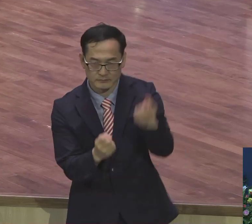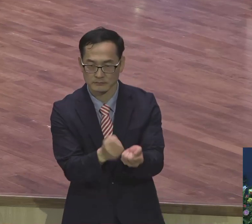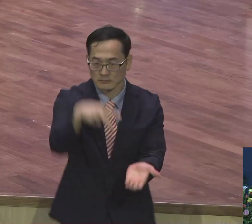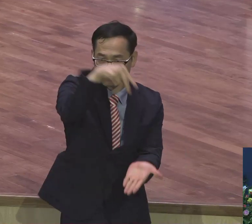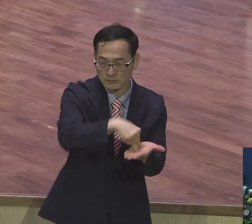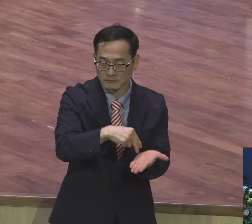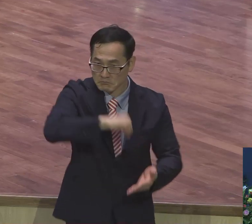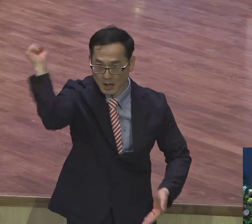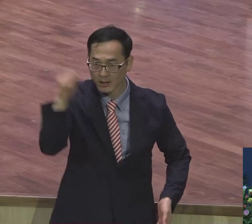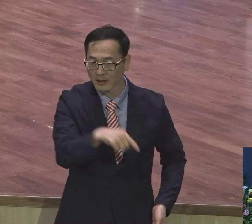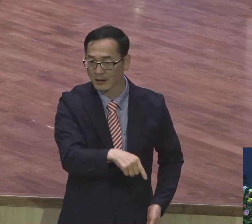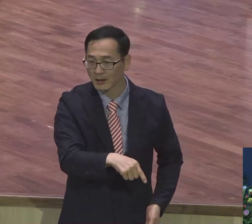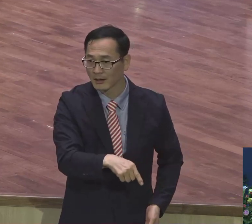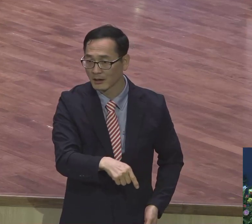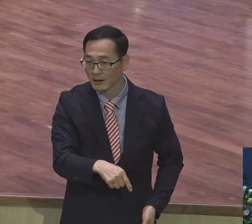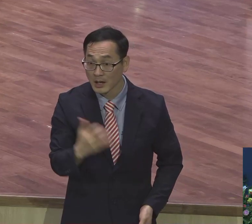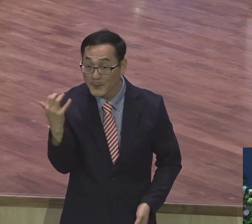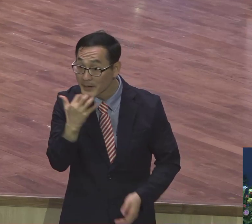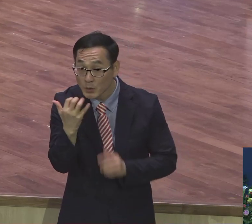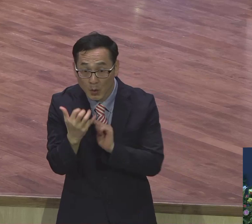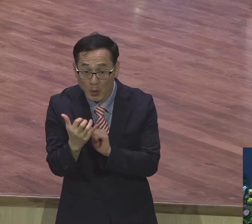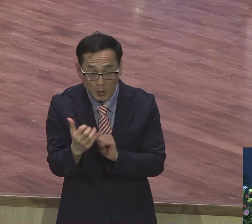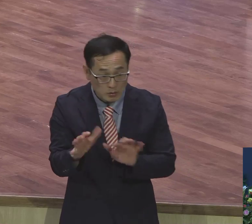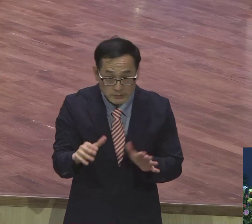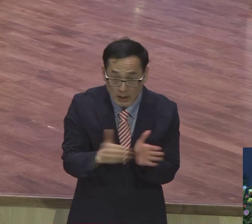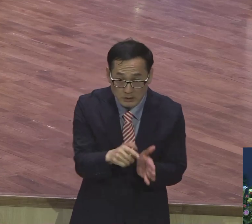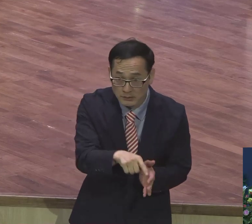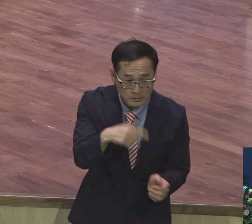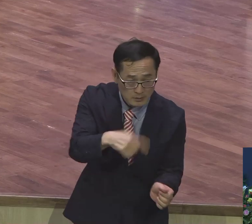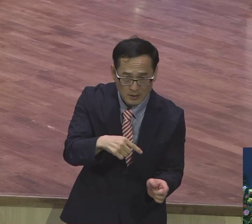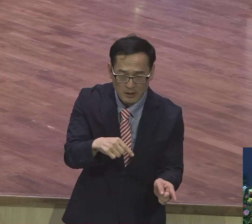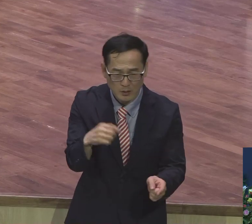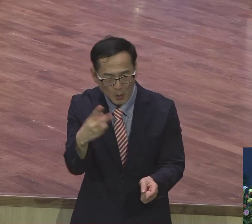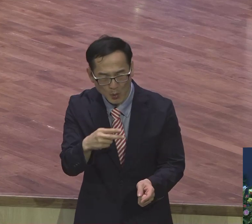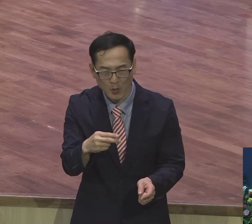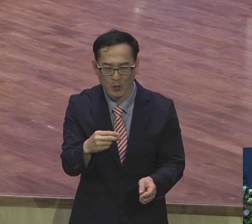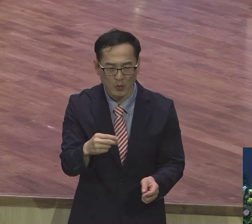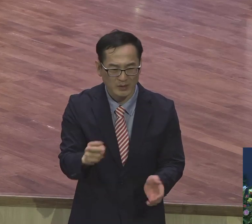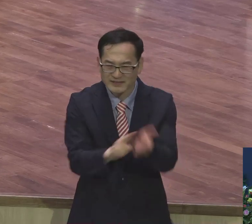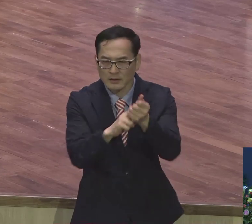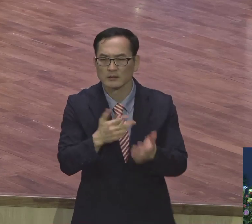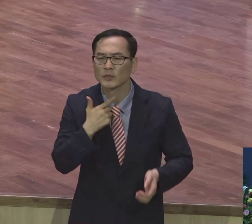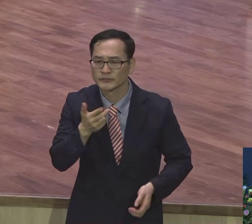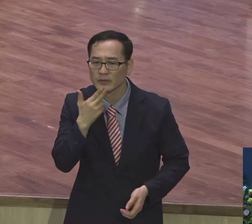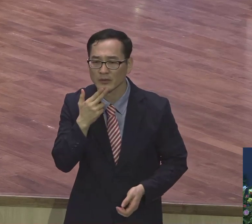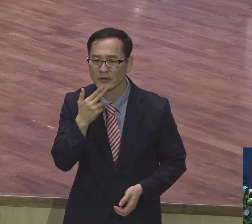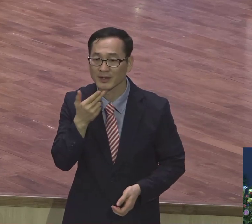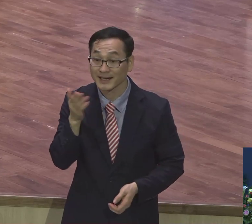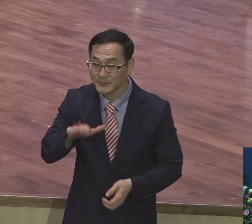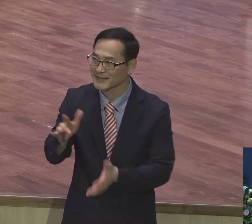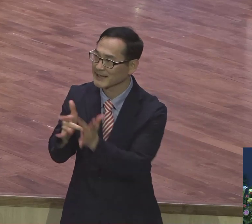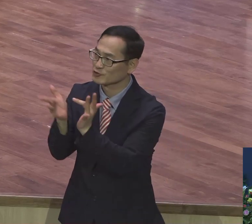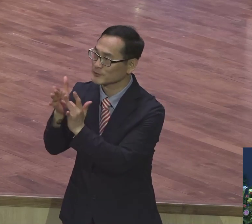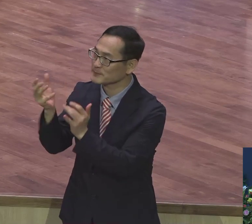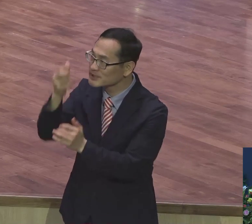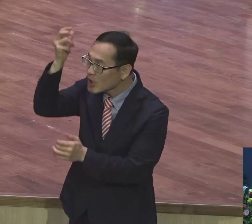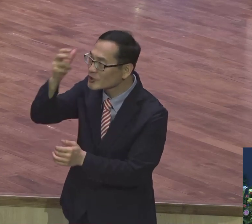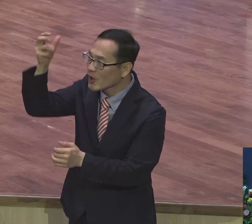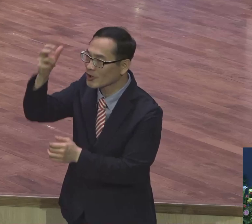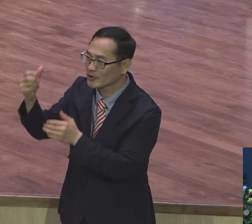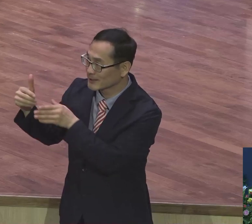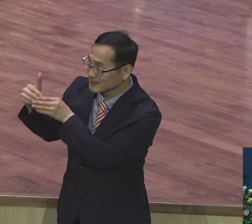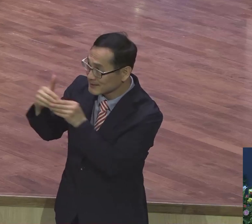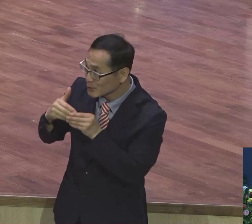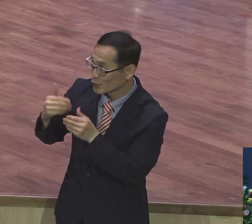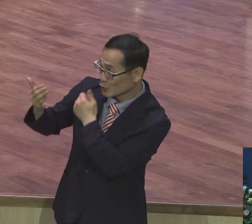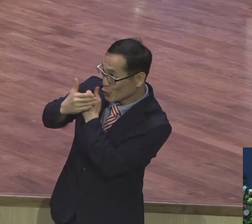경험 있습니까? 없습니다. 예수 이름으로 부렸더니 일어난 거예요. 그게 뭐냐? 베드로 안에 계신 부활하신 성령이 영의 역사하신